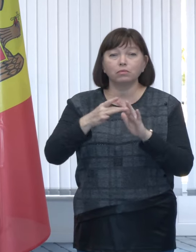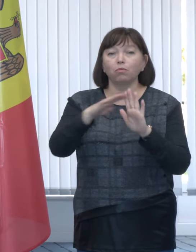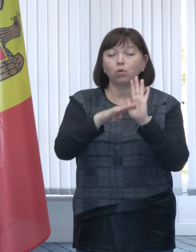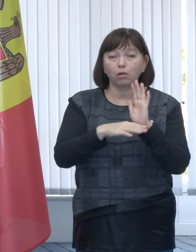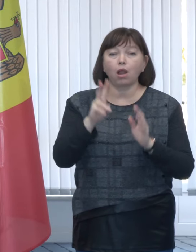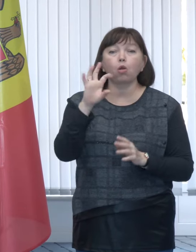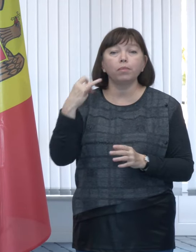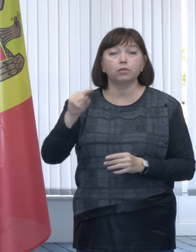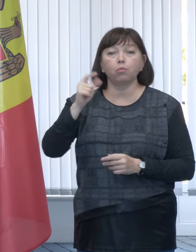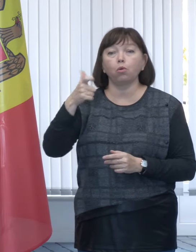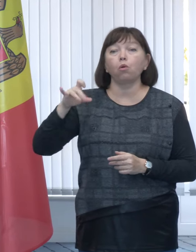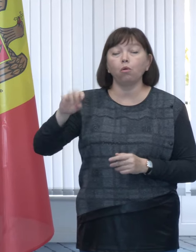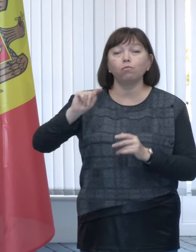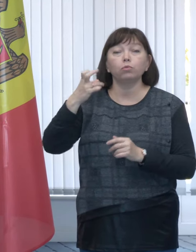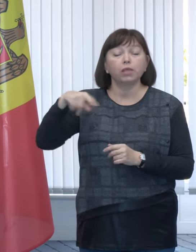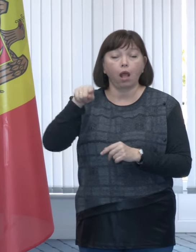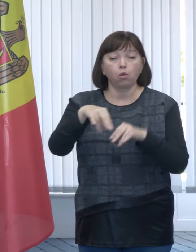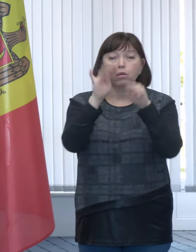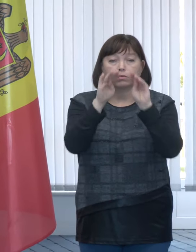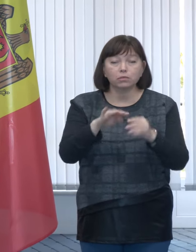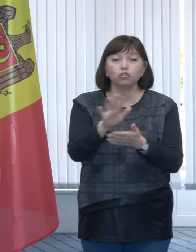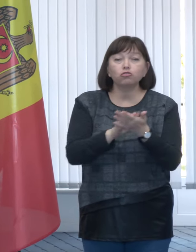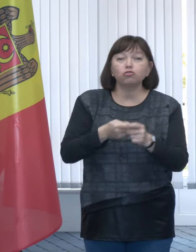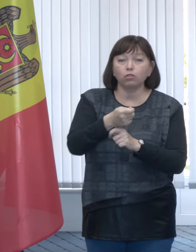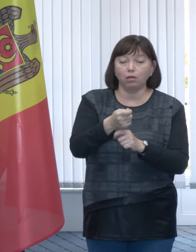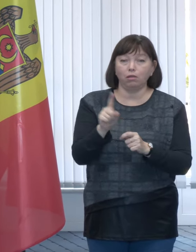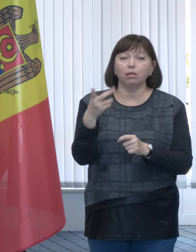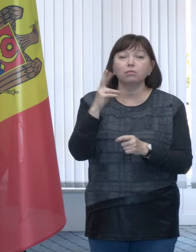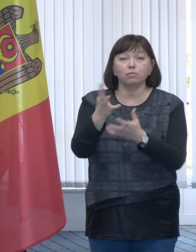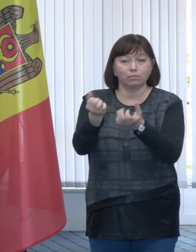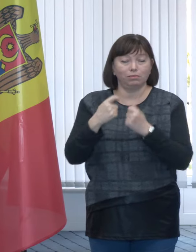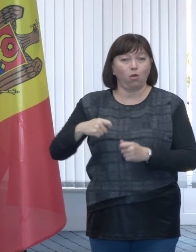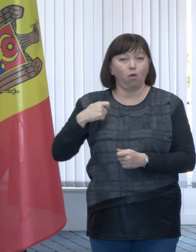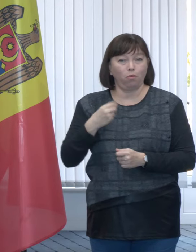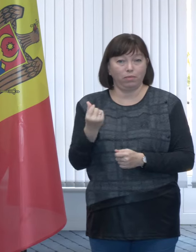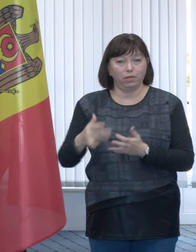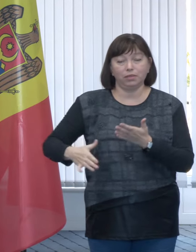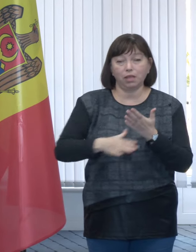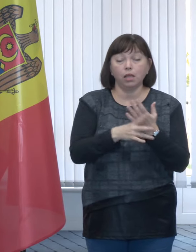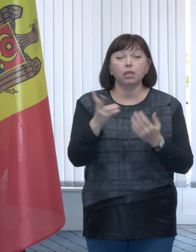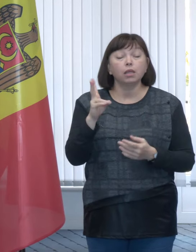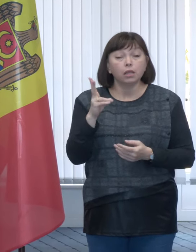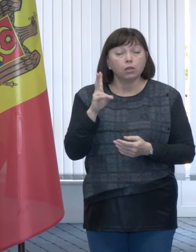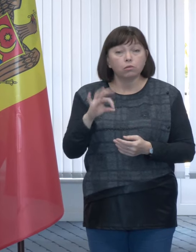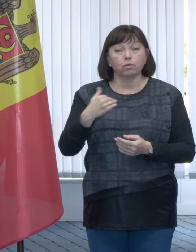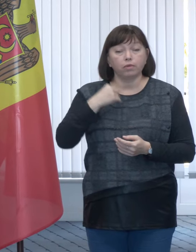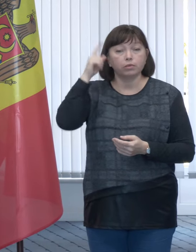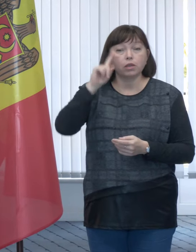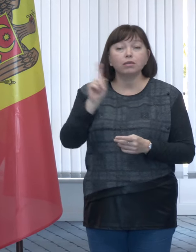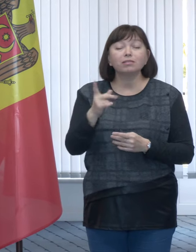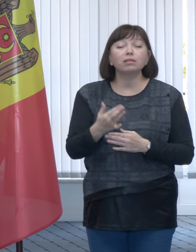.md, unde completăm cererea pentru compensații, dar vrem să știți că în spatele